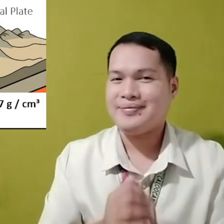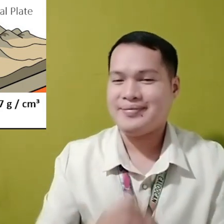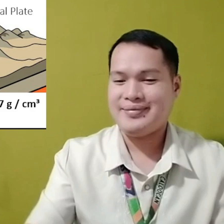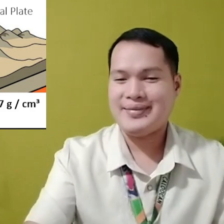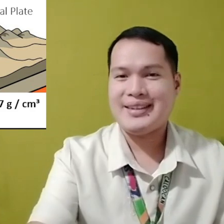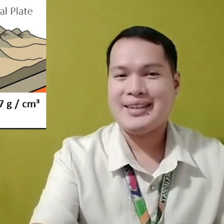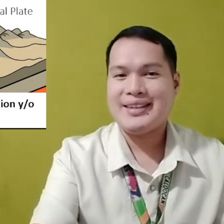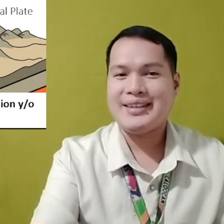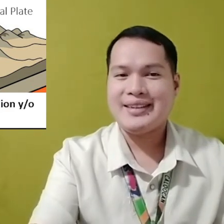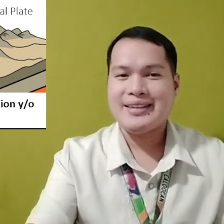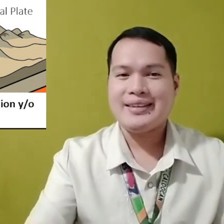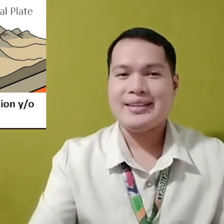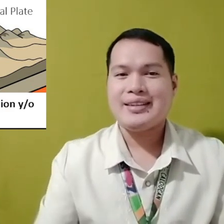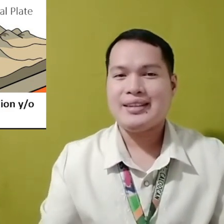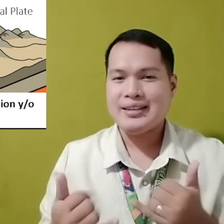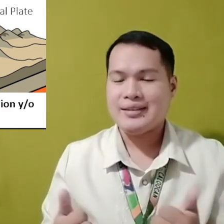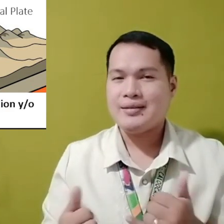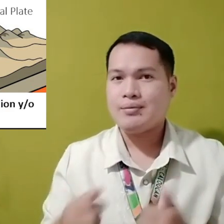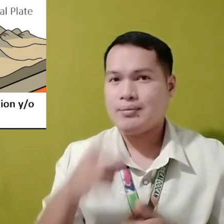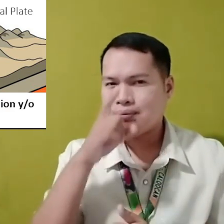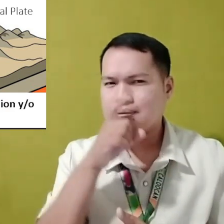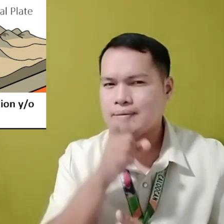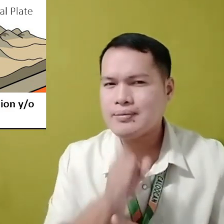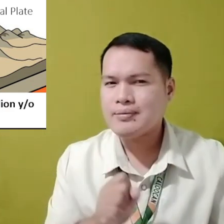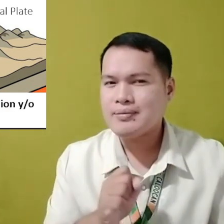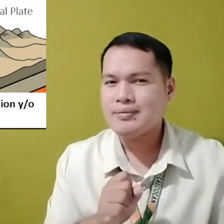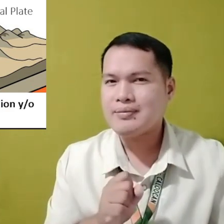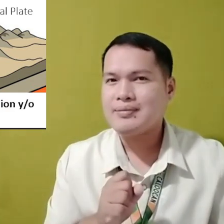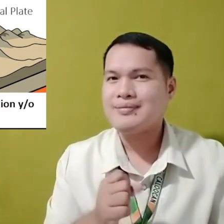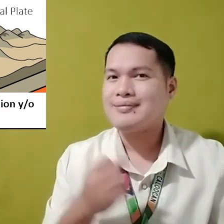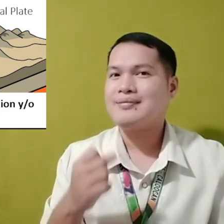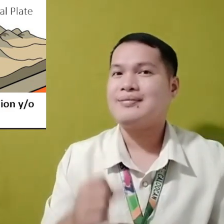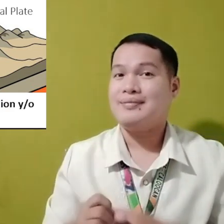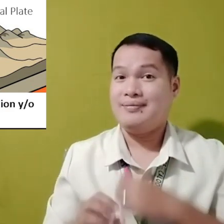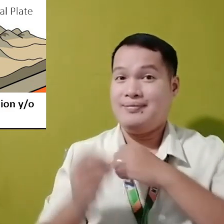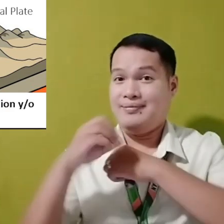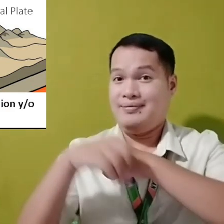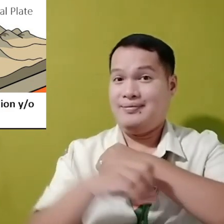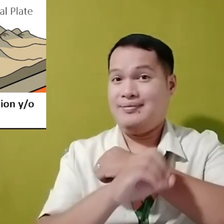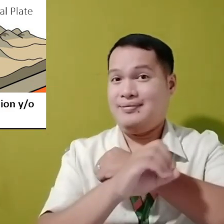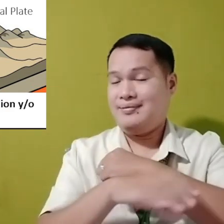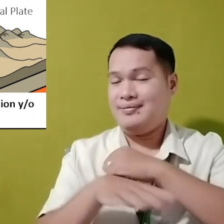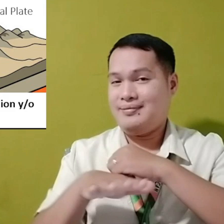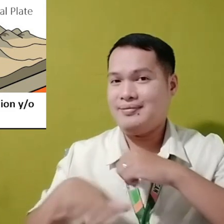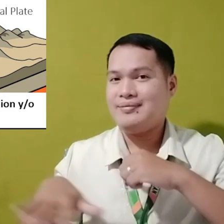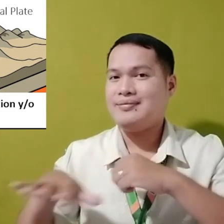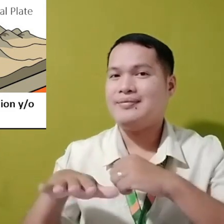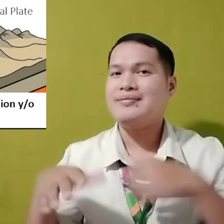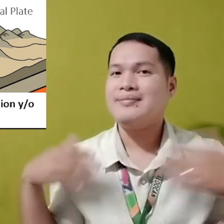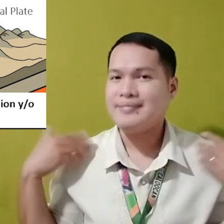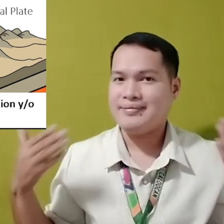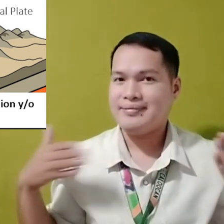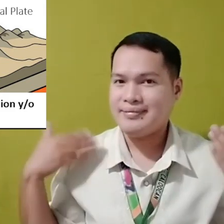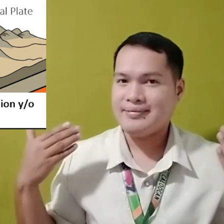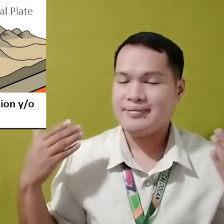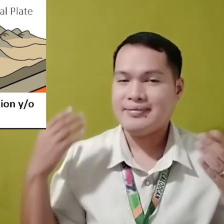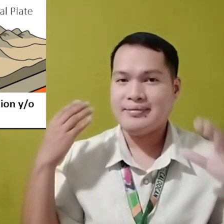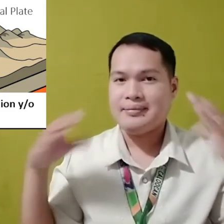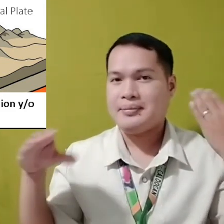Ngayon Pagdating sa edad Ang oceanic plate Ang mas bata Kumpara